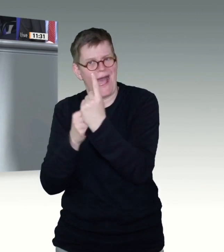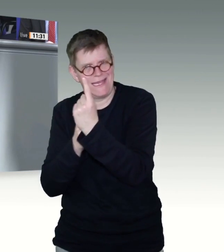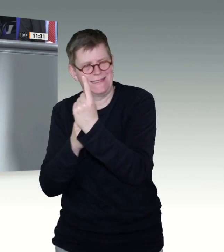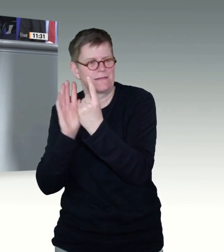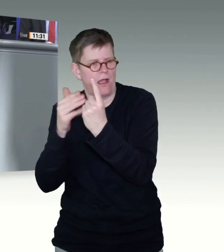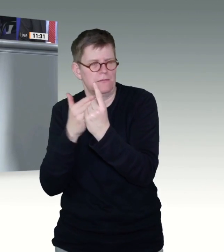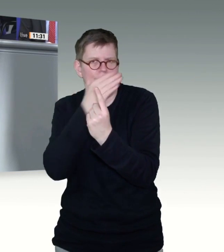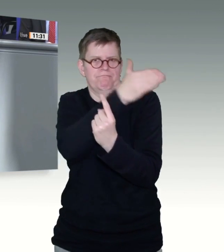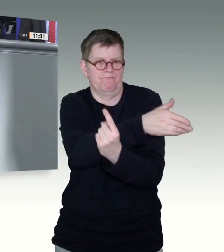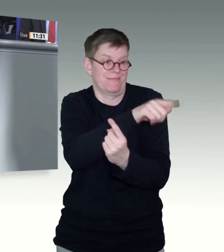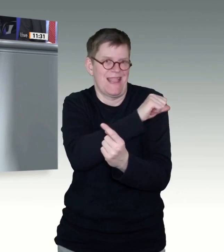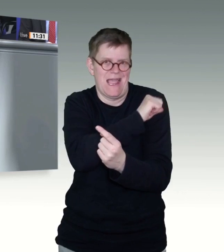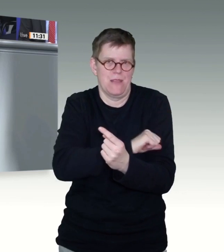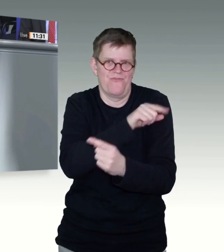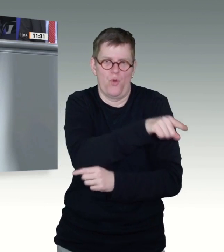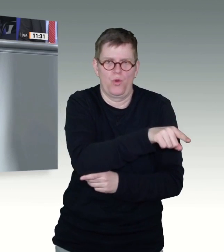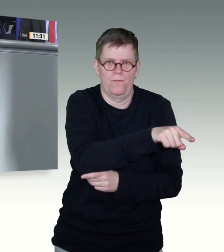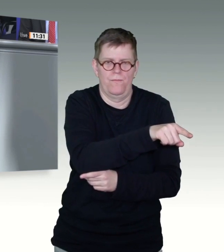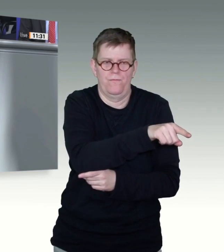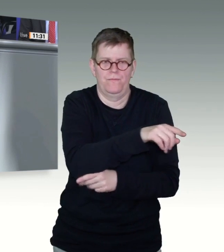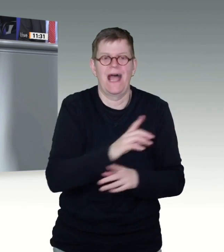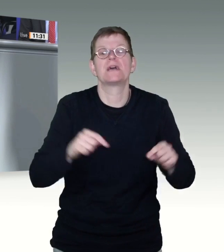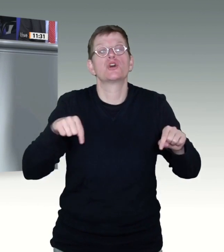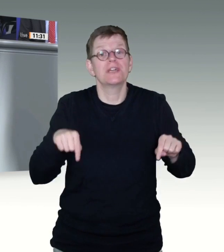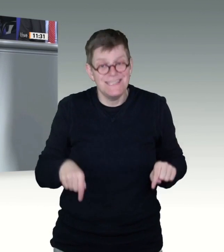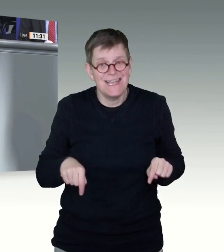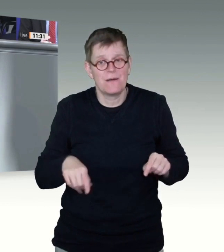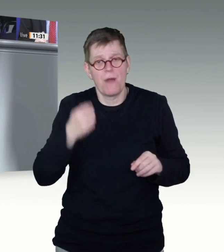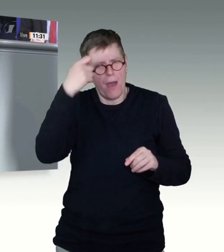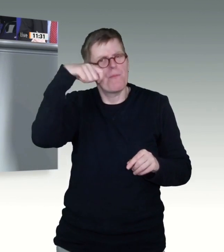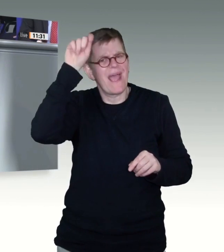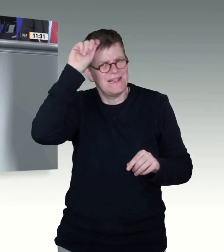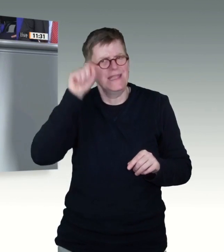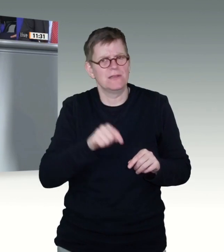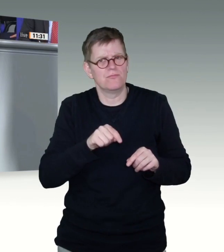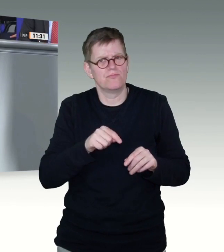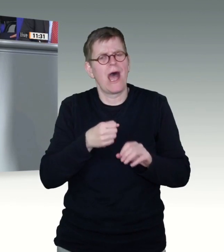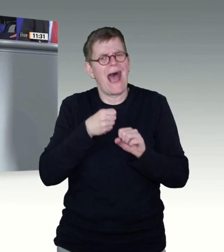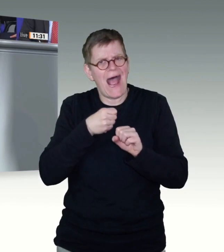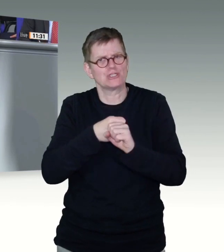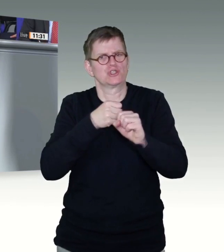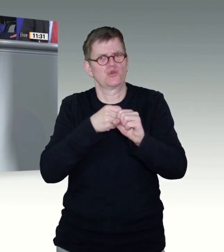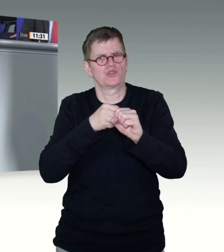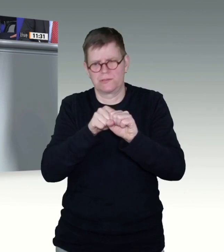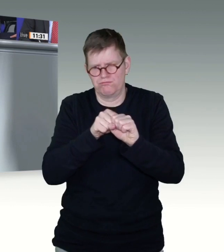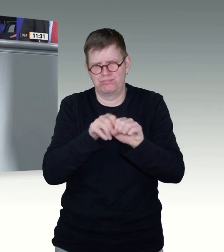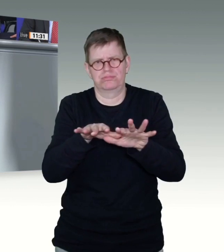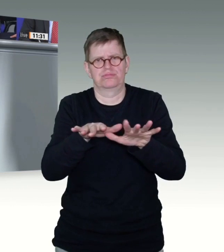wir geben hier in Berlin die Richtung vor, die Anstöße, damit die Länder endlich agieren.